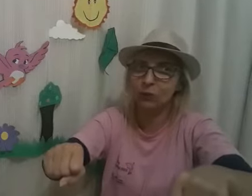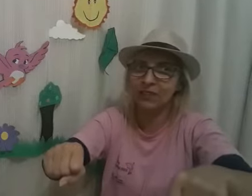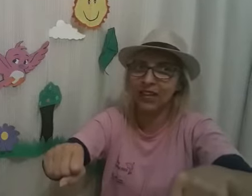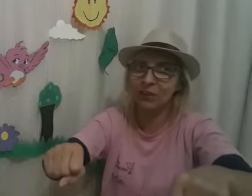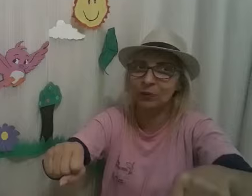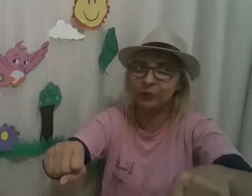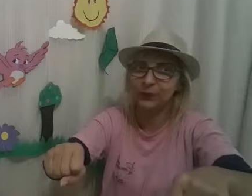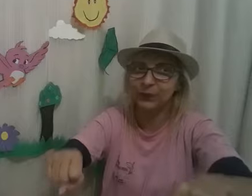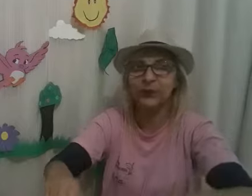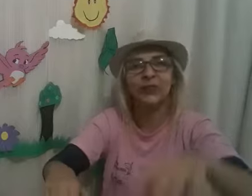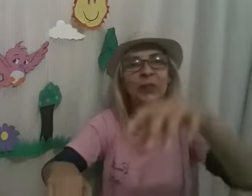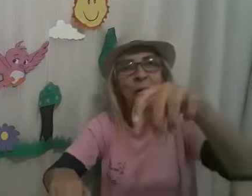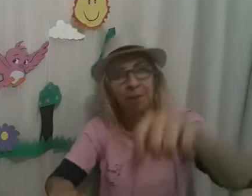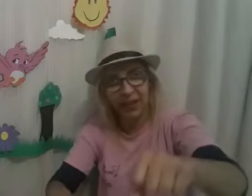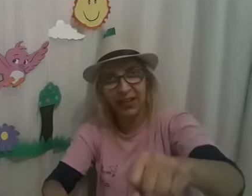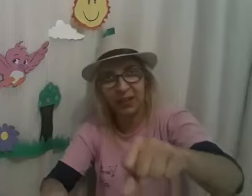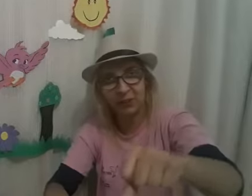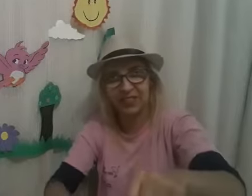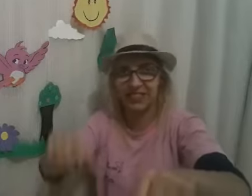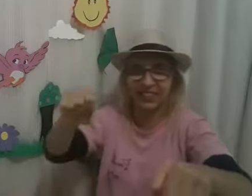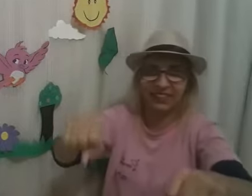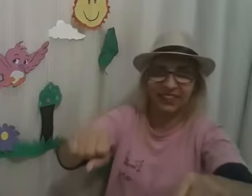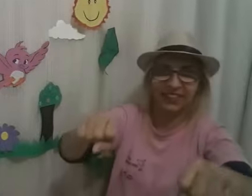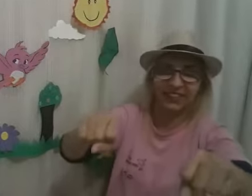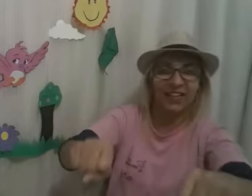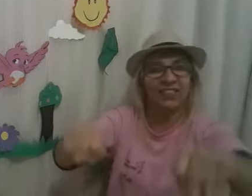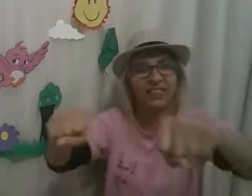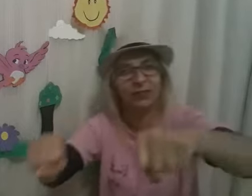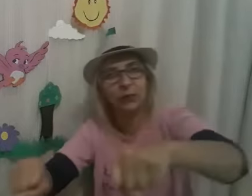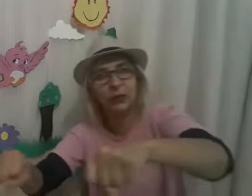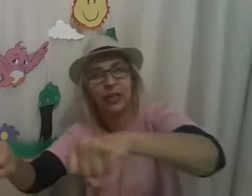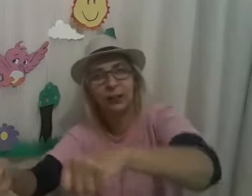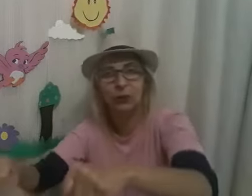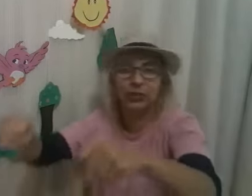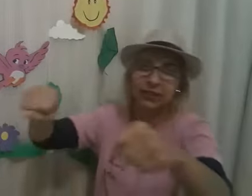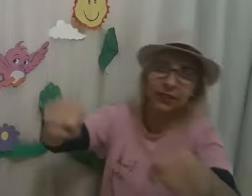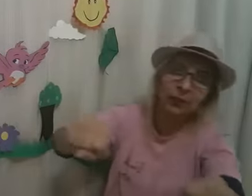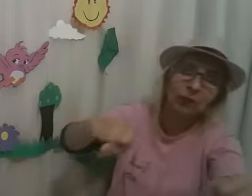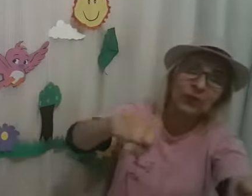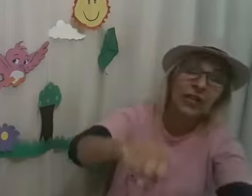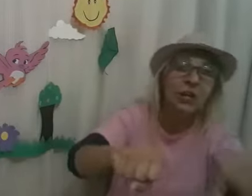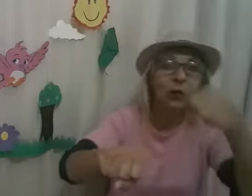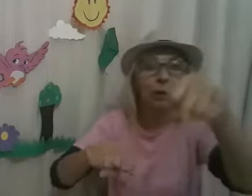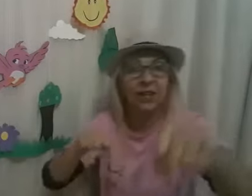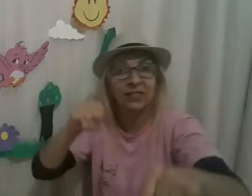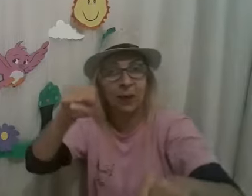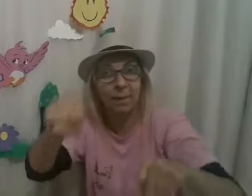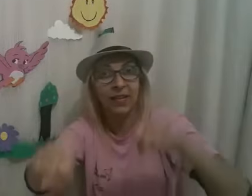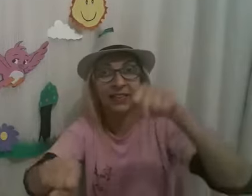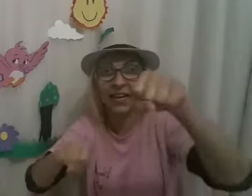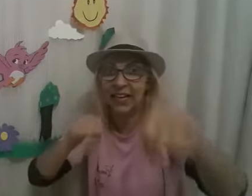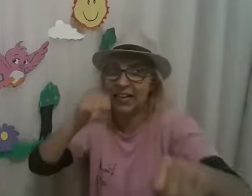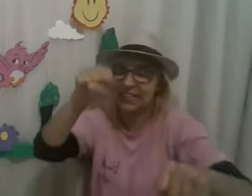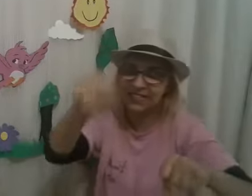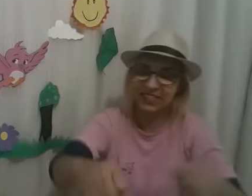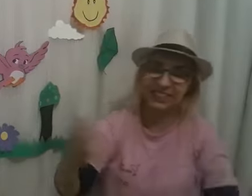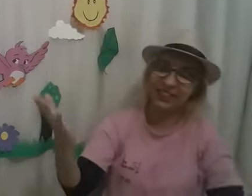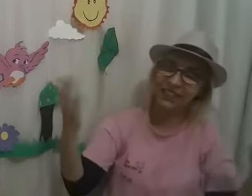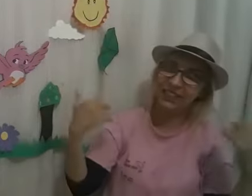passeio? Pegue a bicicleta, segura no guidão, comece a pedalar e sinta que